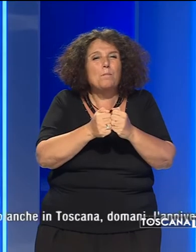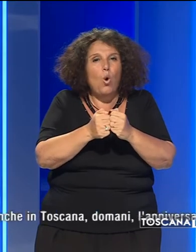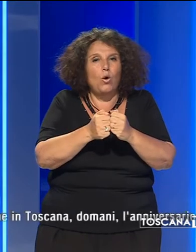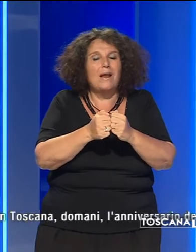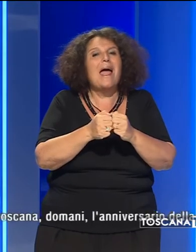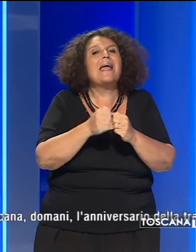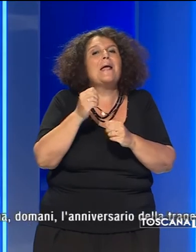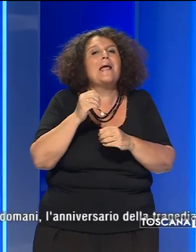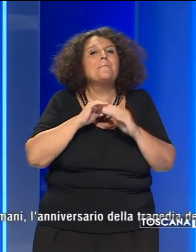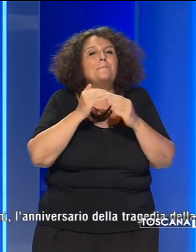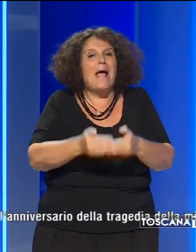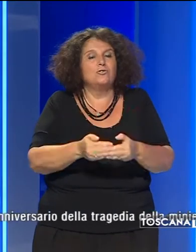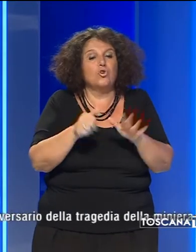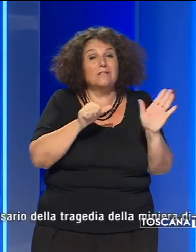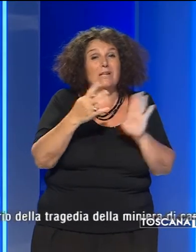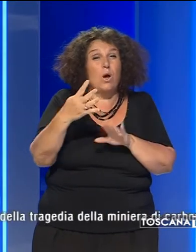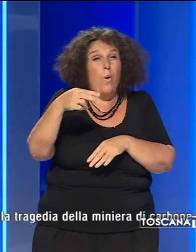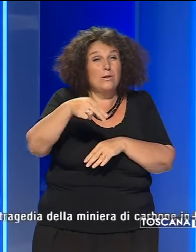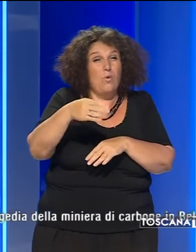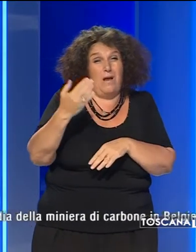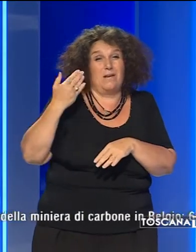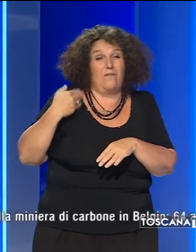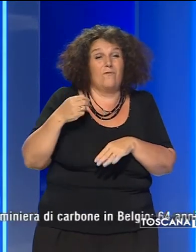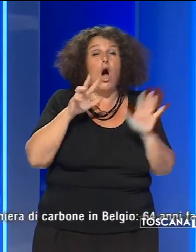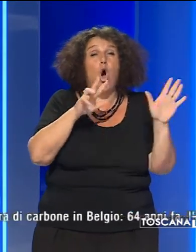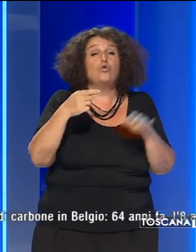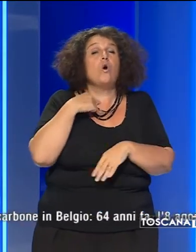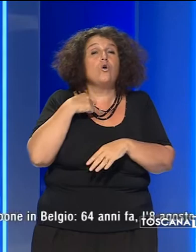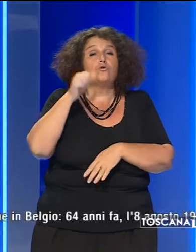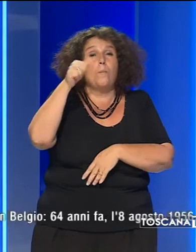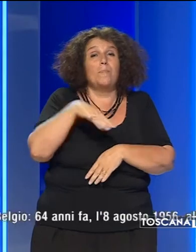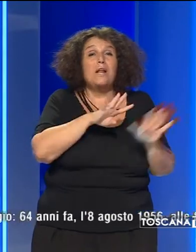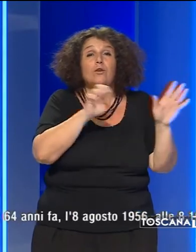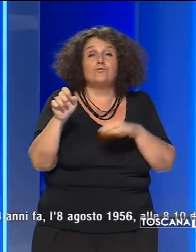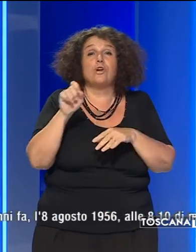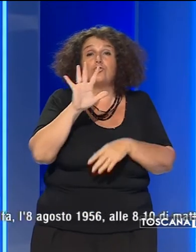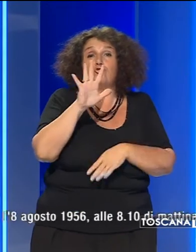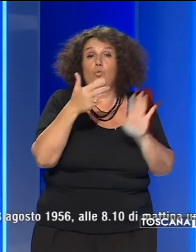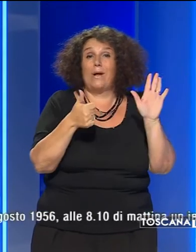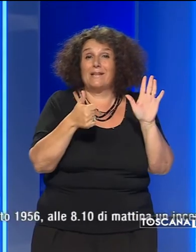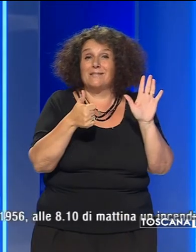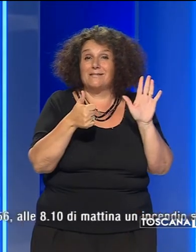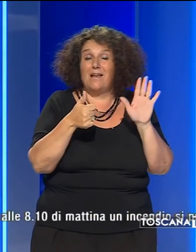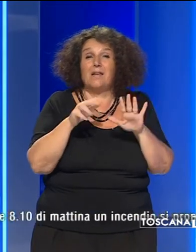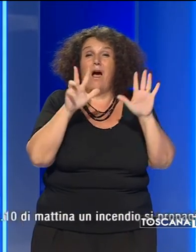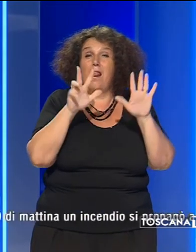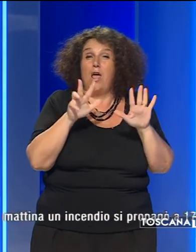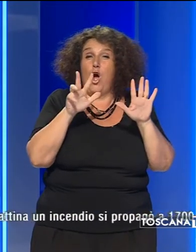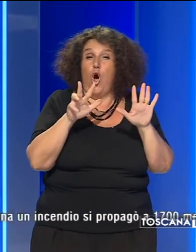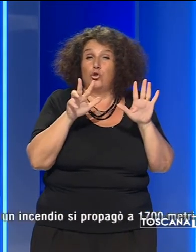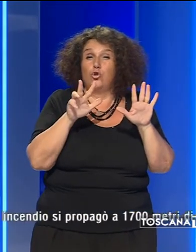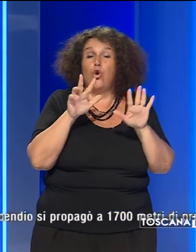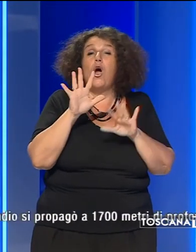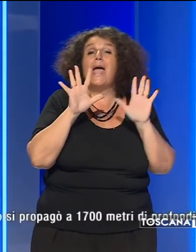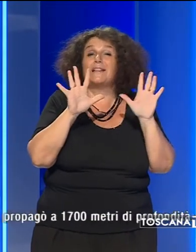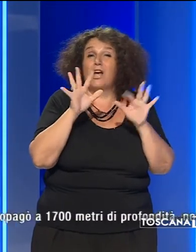64 anni fa, l'8 agosto 1956, alle 8 e 10